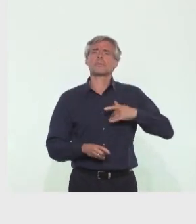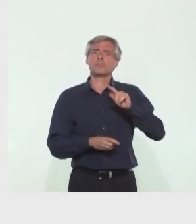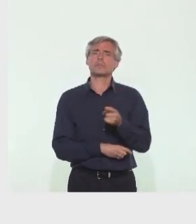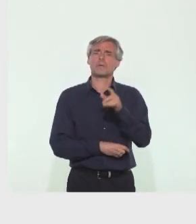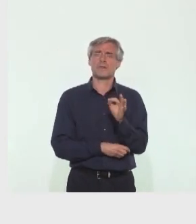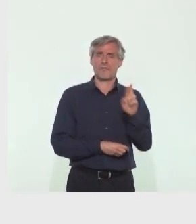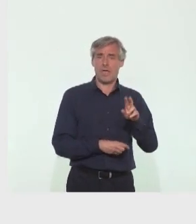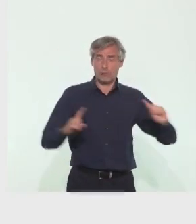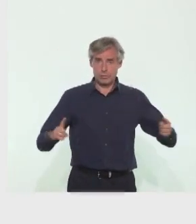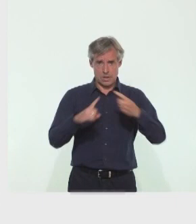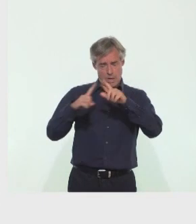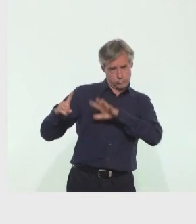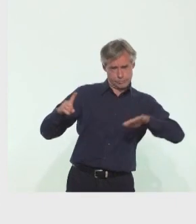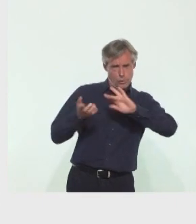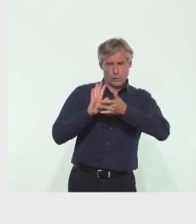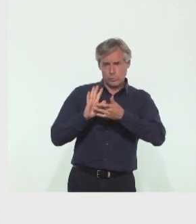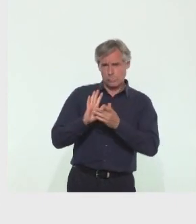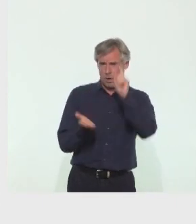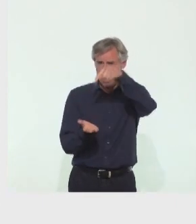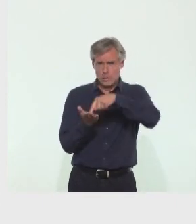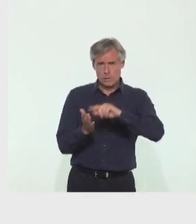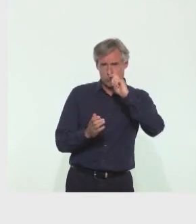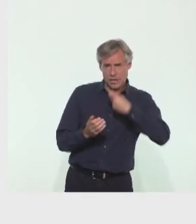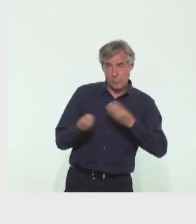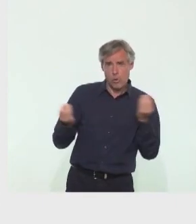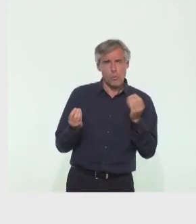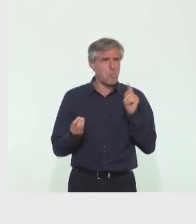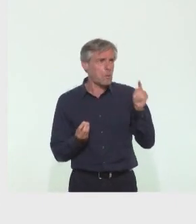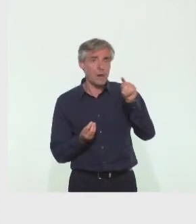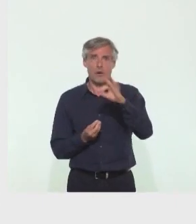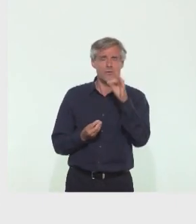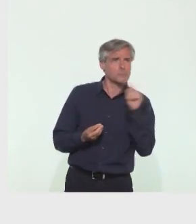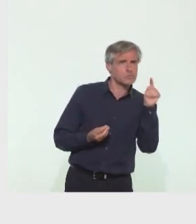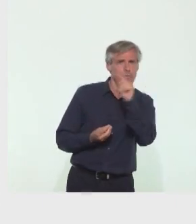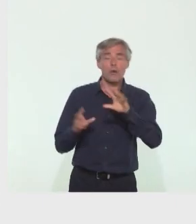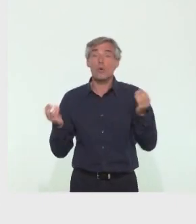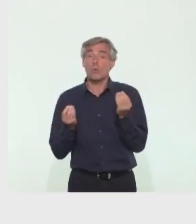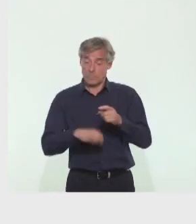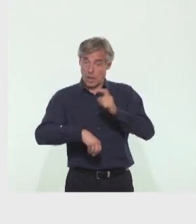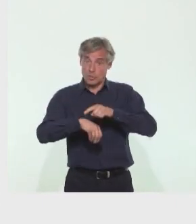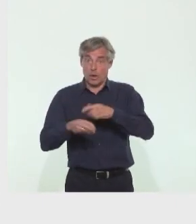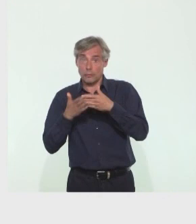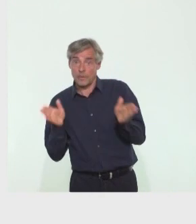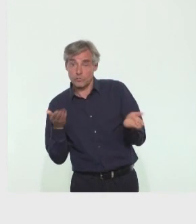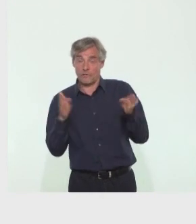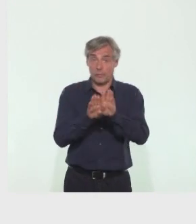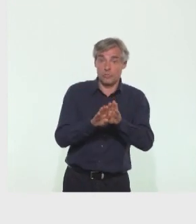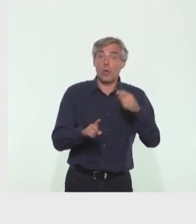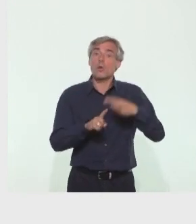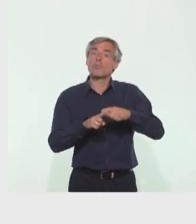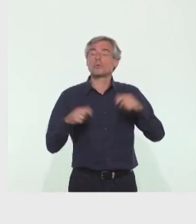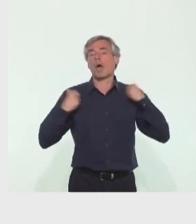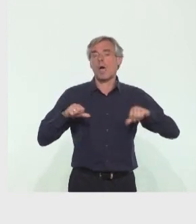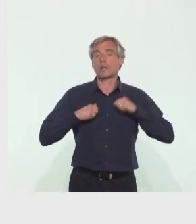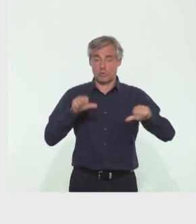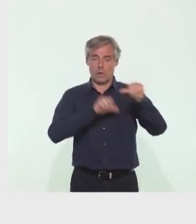carte y indique tous les lieux de prélèvement proposés sur le territoire national, ainsi que les horaires et les coordonnées du laboratoire.